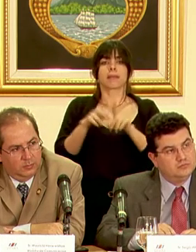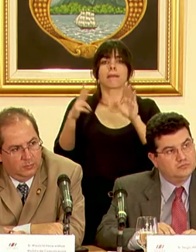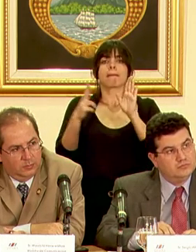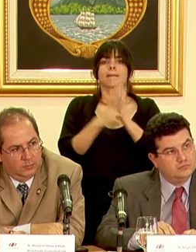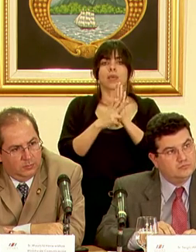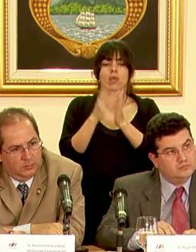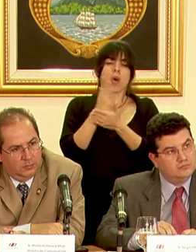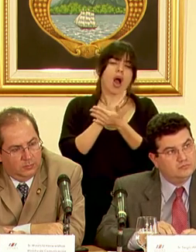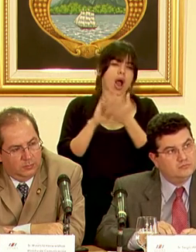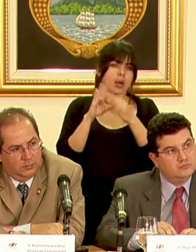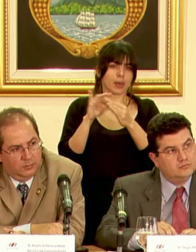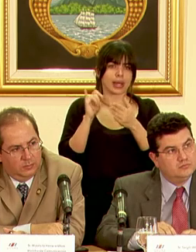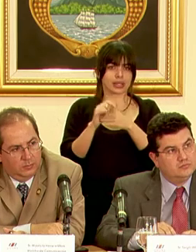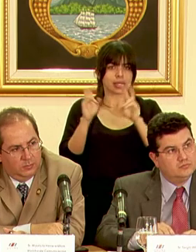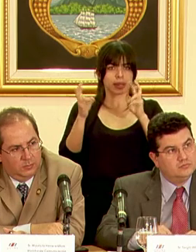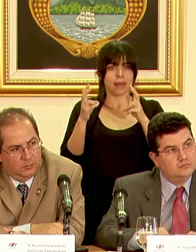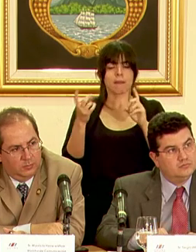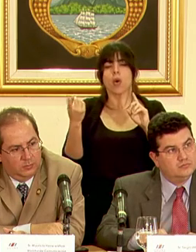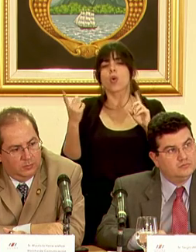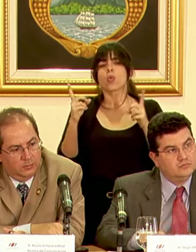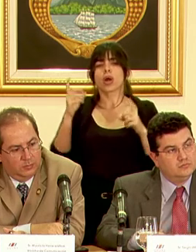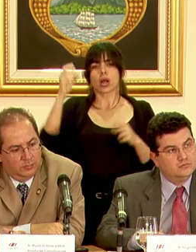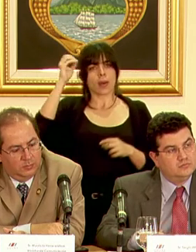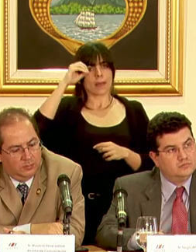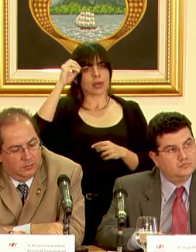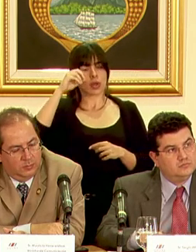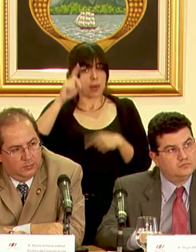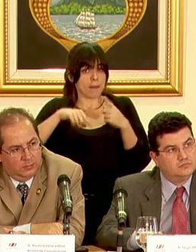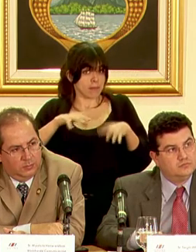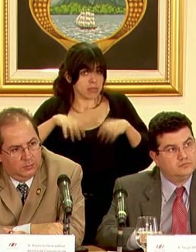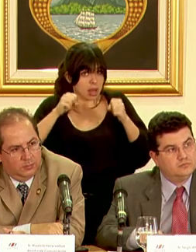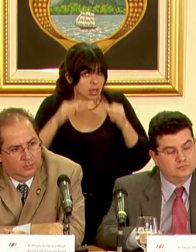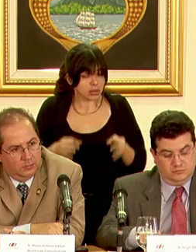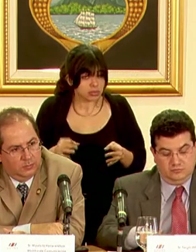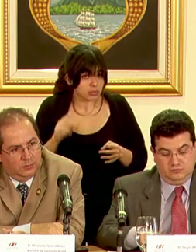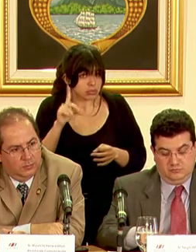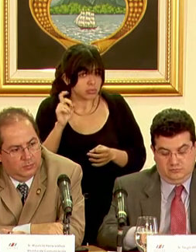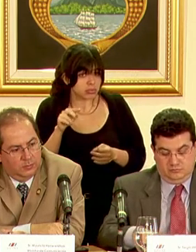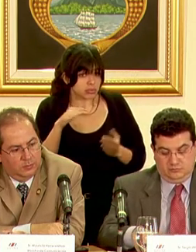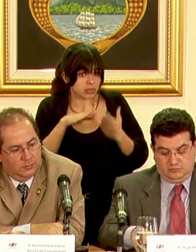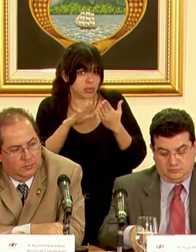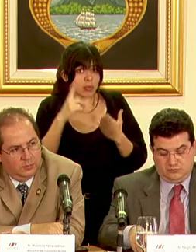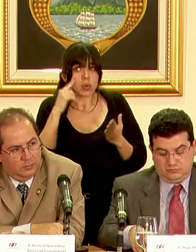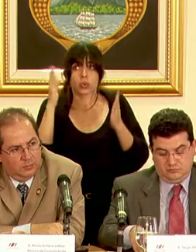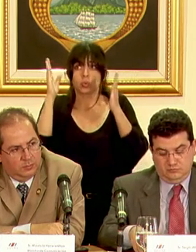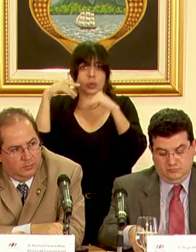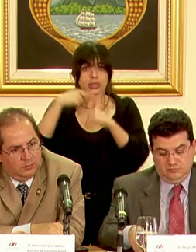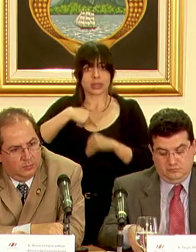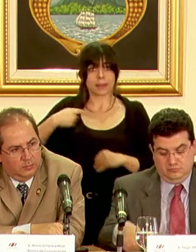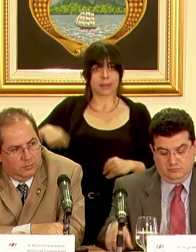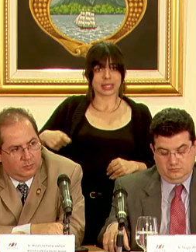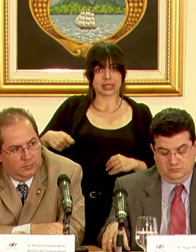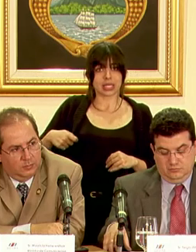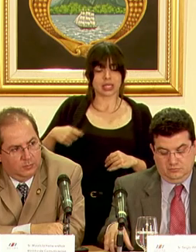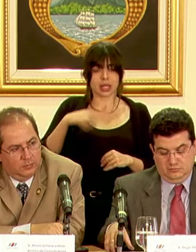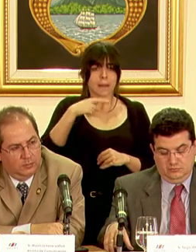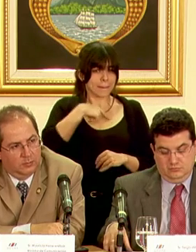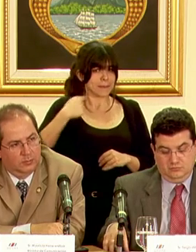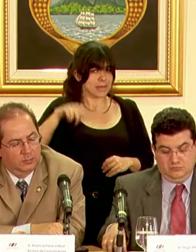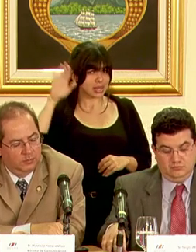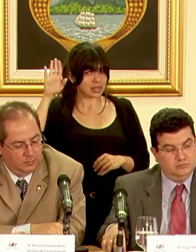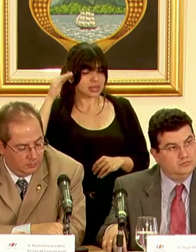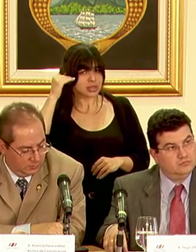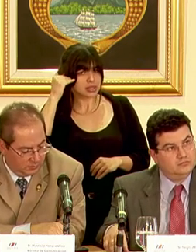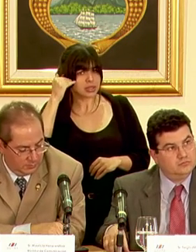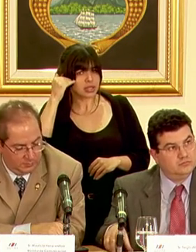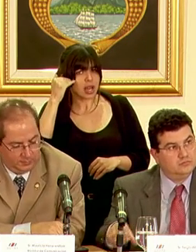algo en ese sentido ¿cuál es la posición? ¿se tomará una decisión ante la ausencia del presidente conoce el presidente